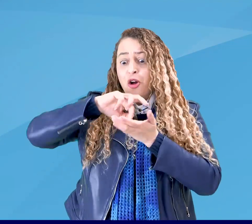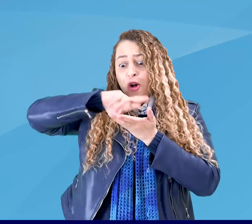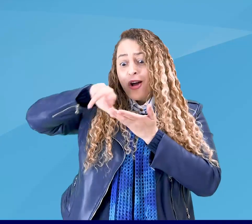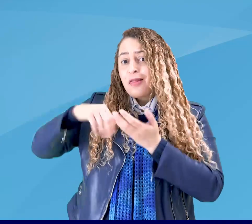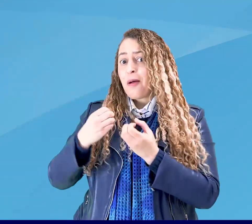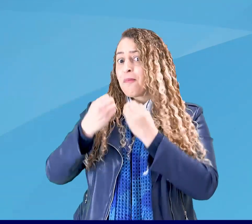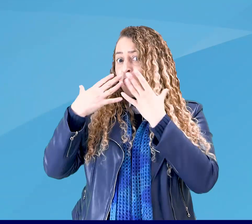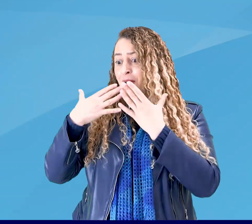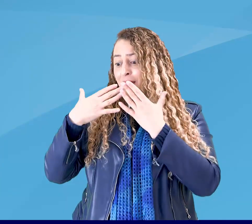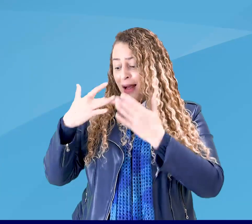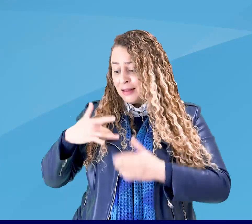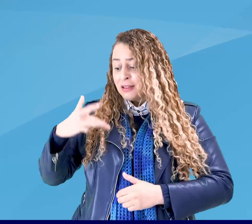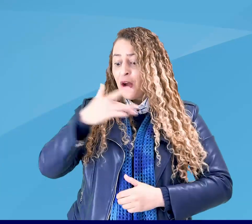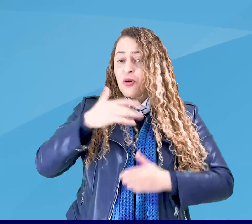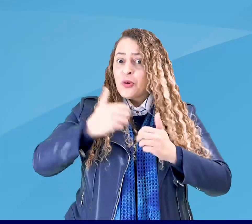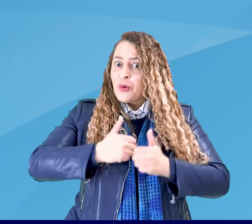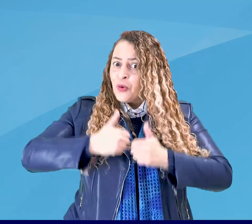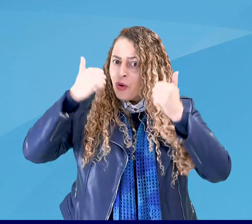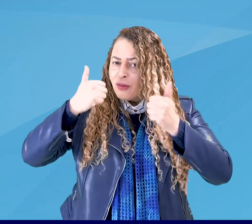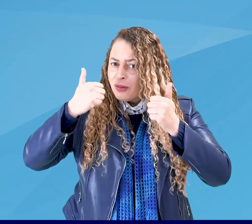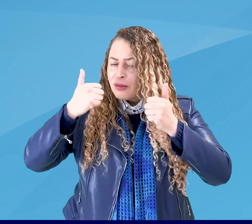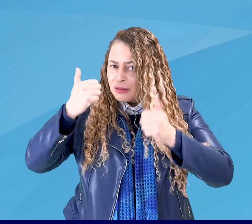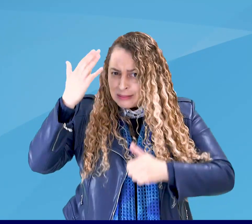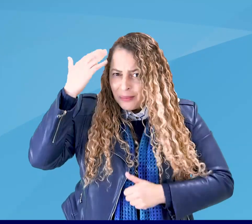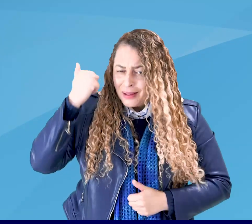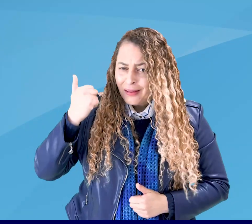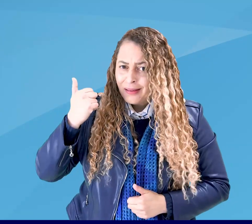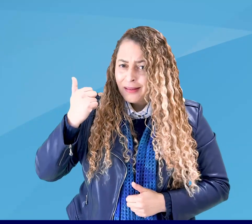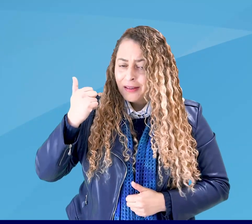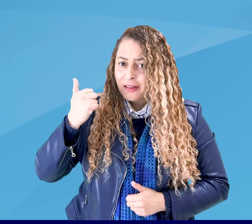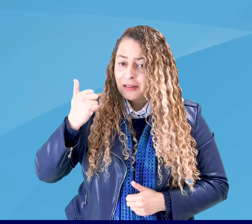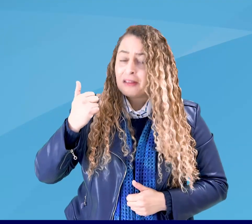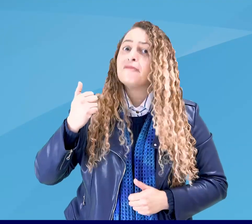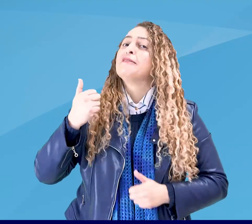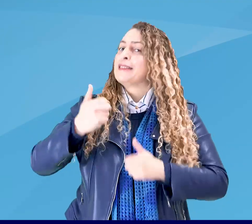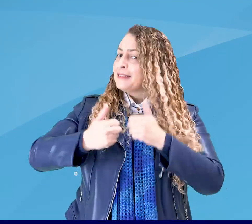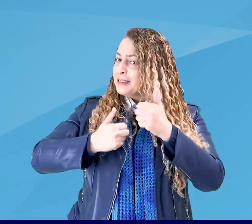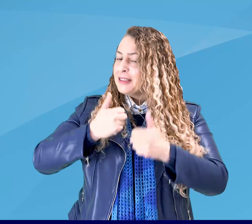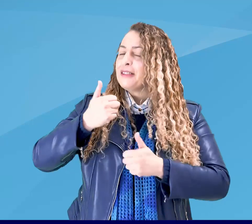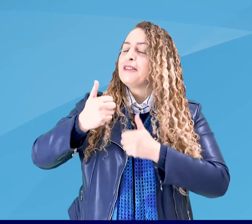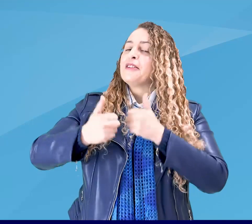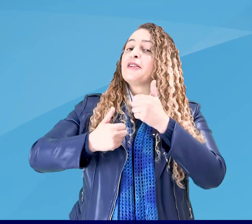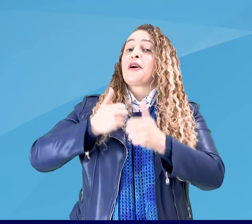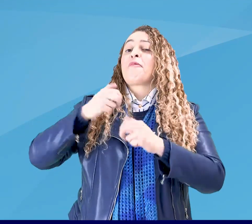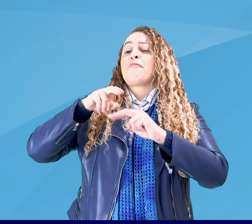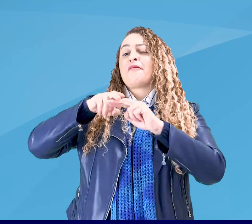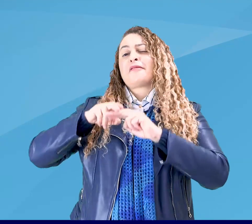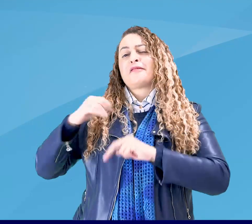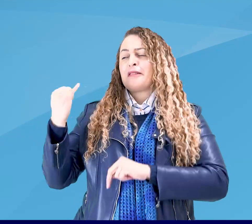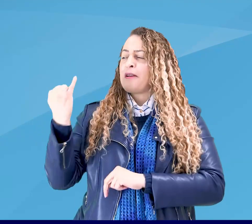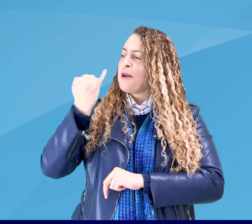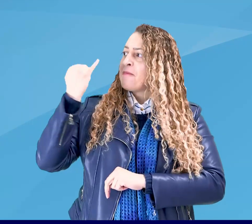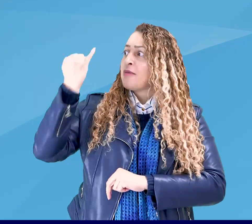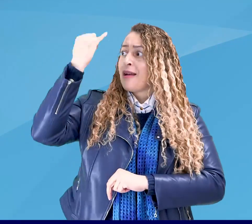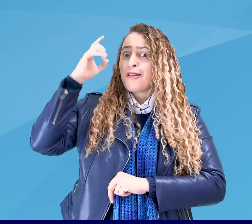reflexo da nossa alimentação? Isso mesmo! Por isso precisamos